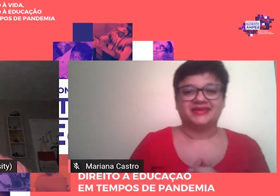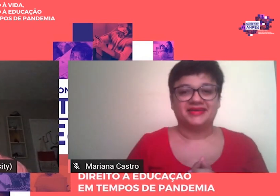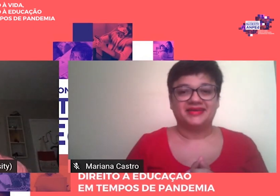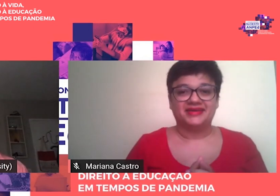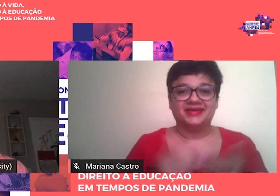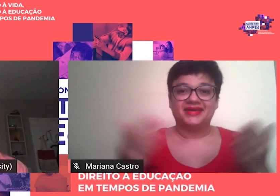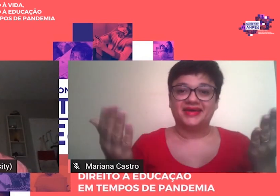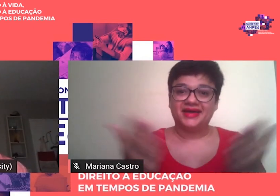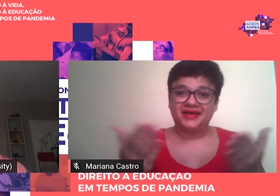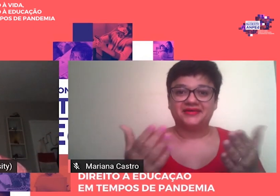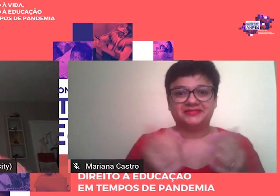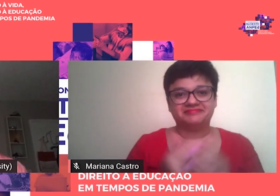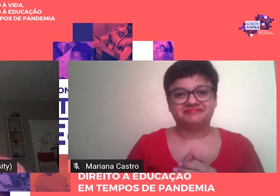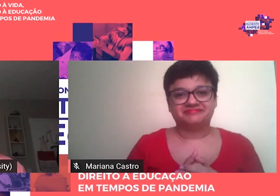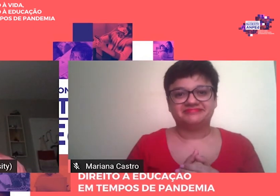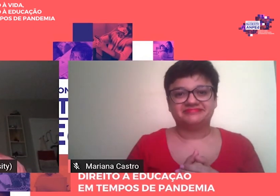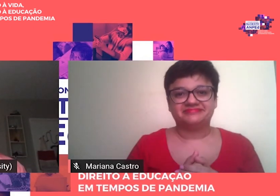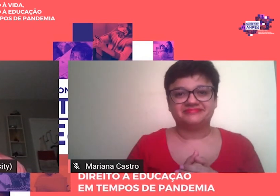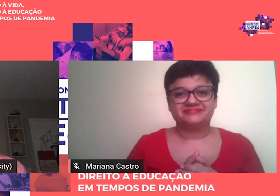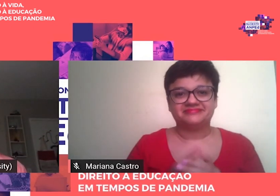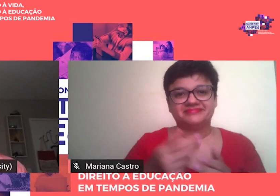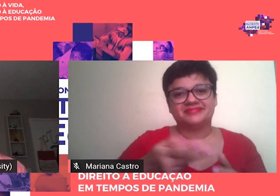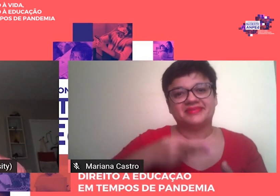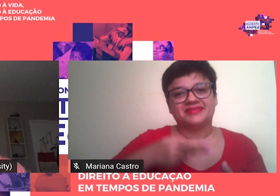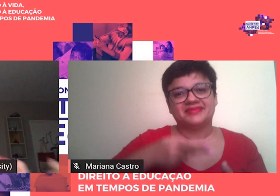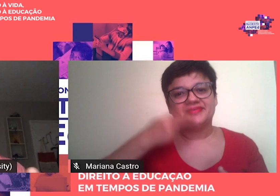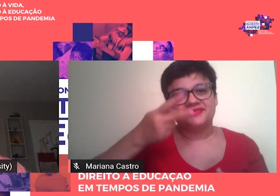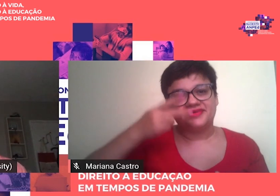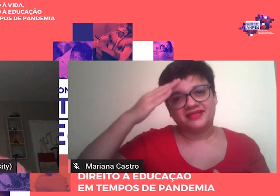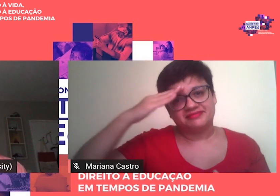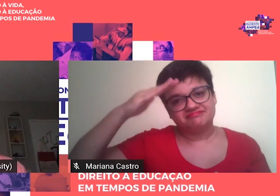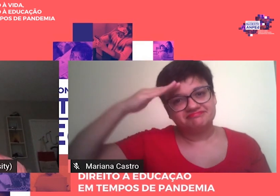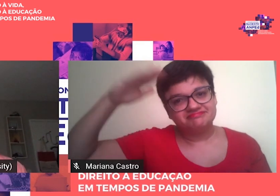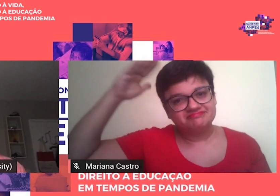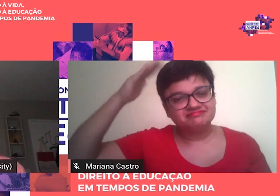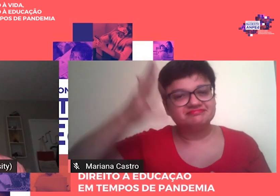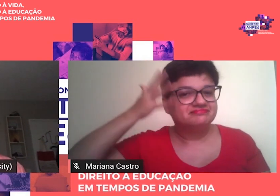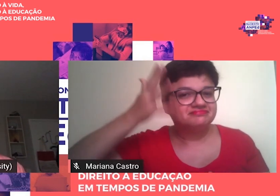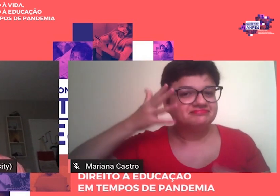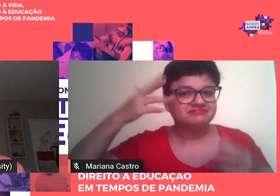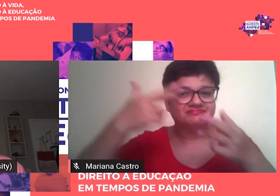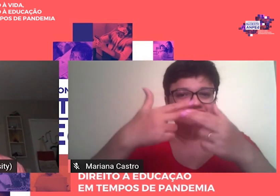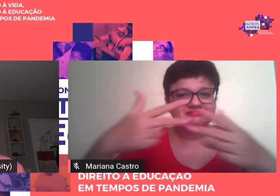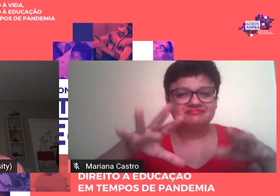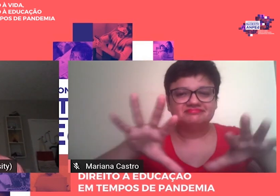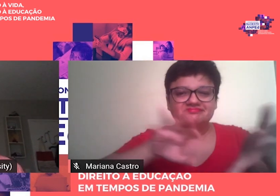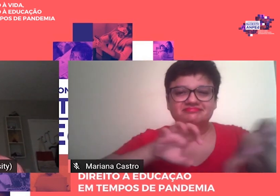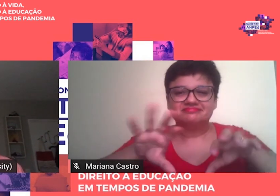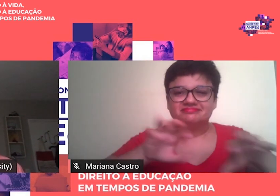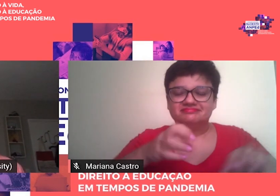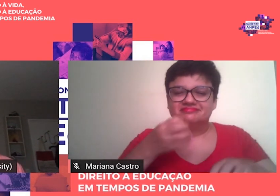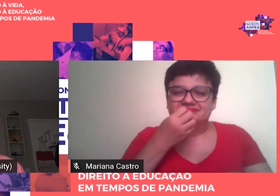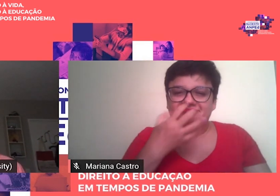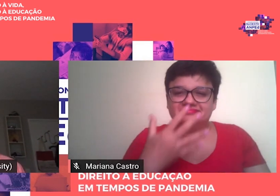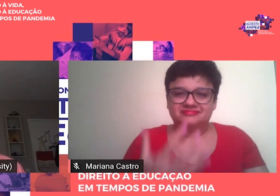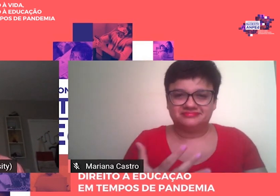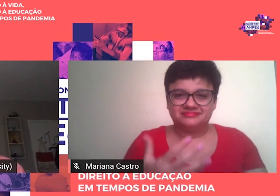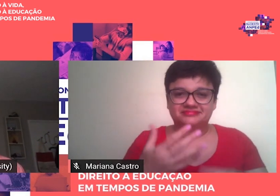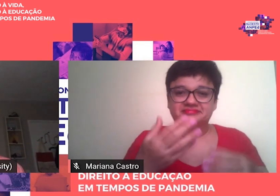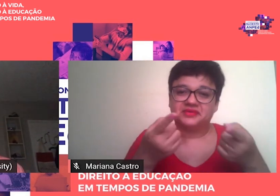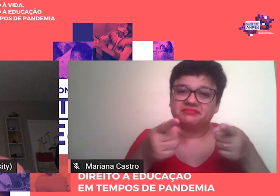Falas de café Não falas Acadêmicas Mas Verdadeiramente Esta é uma Parceria Que